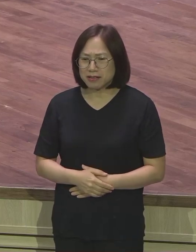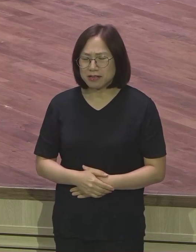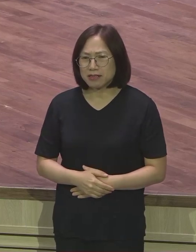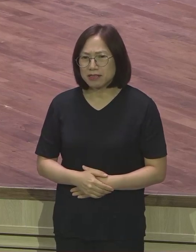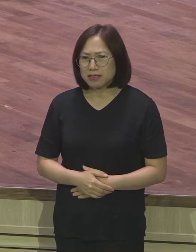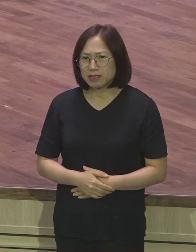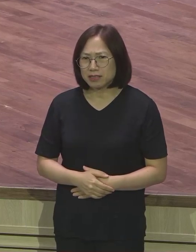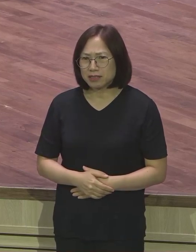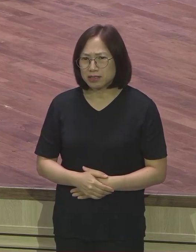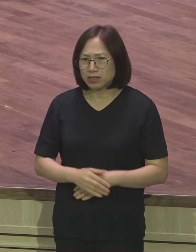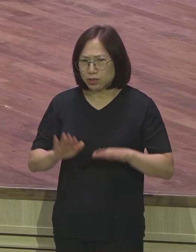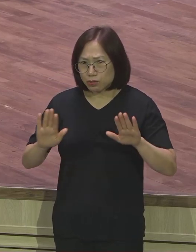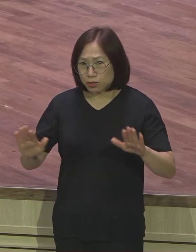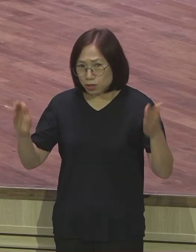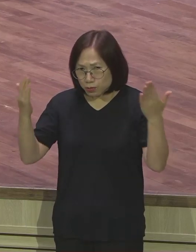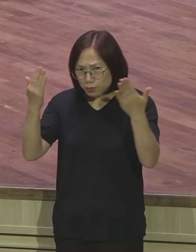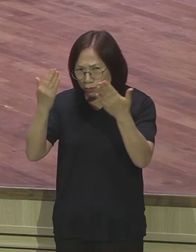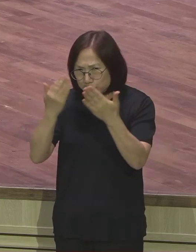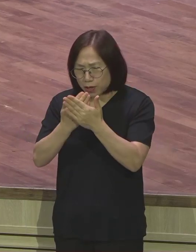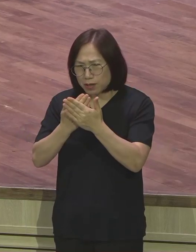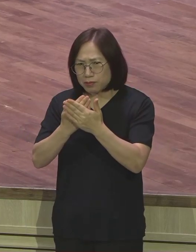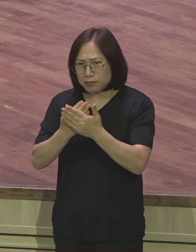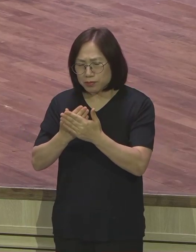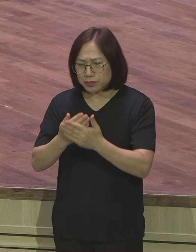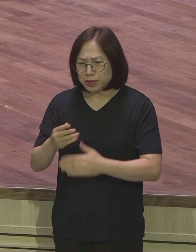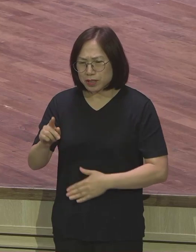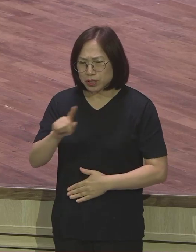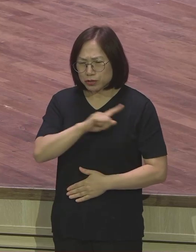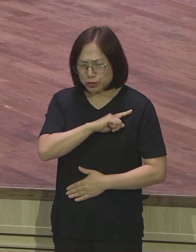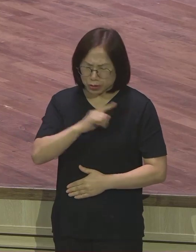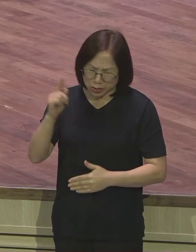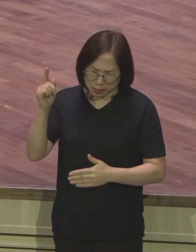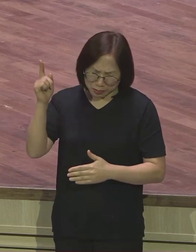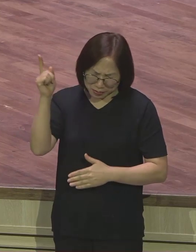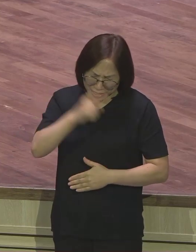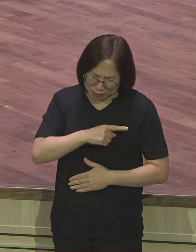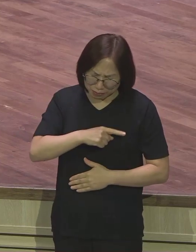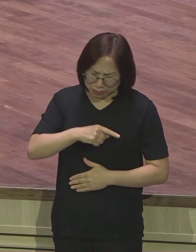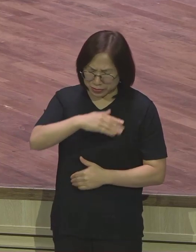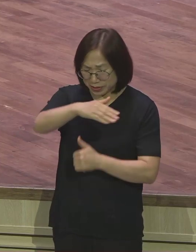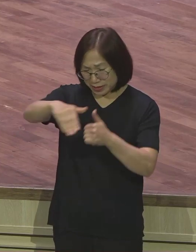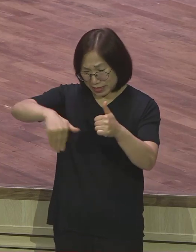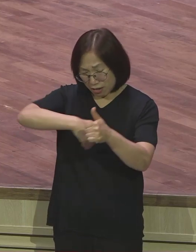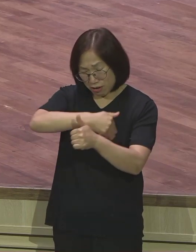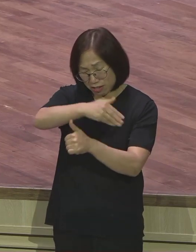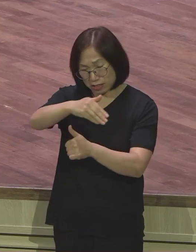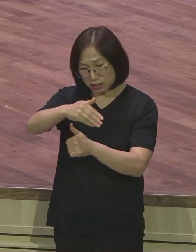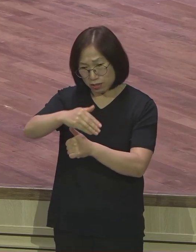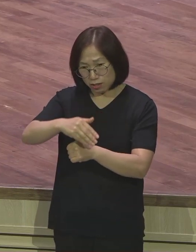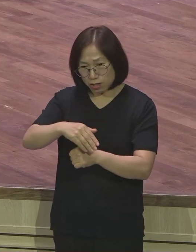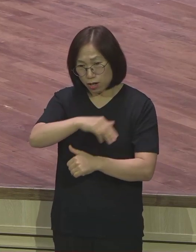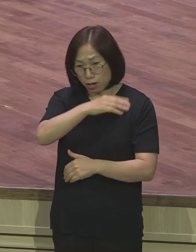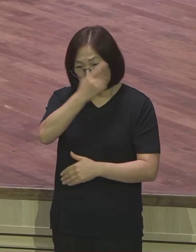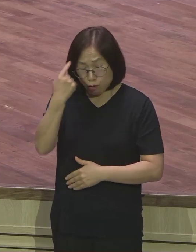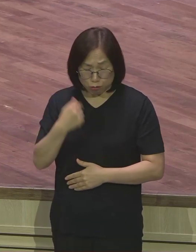오늘 밤에 최악의 상황과 현실 앞에서 얼굴을 벽으로 향하고 여호와께 구했던